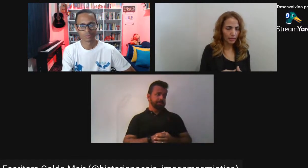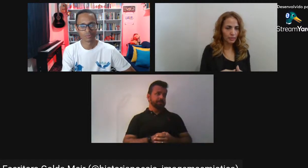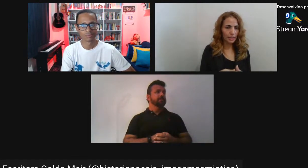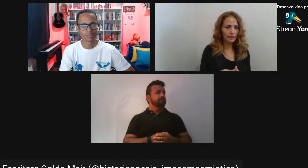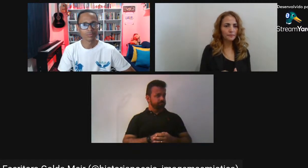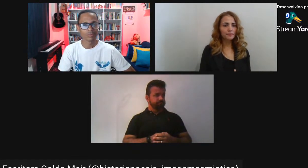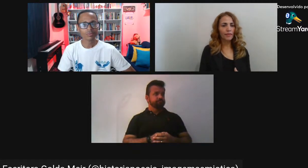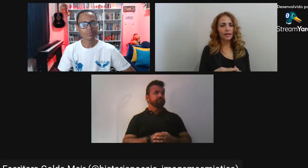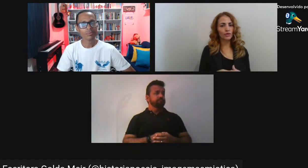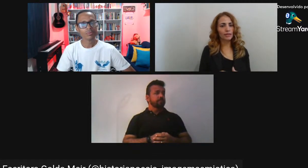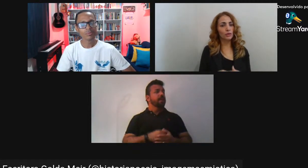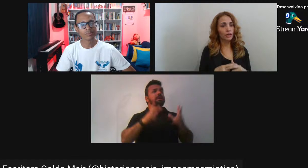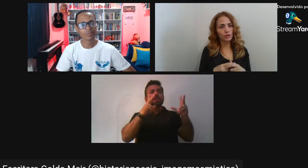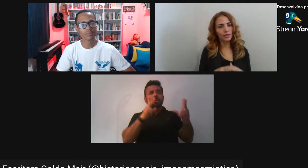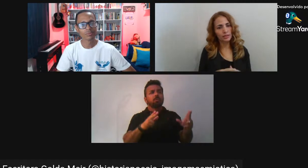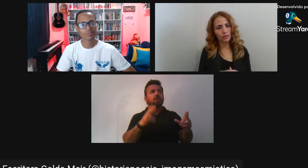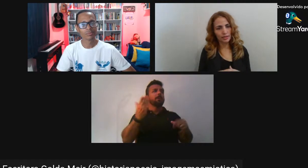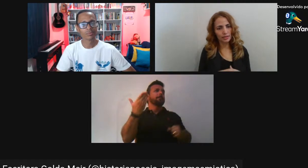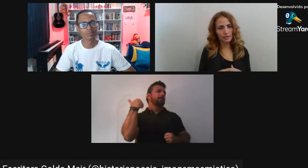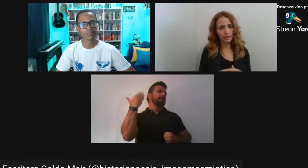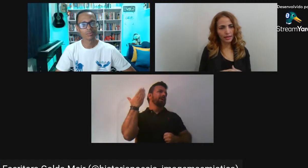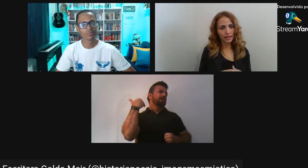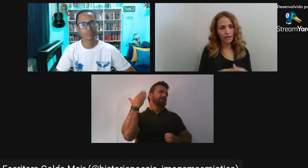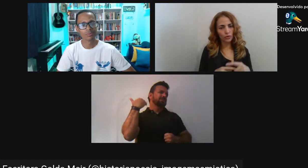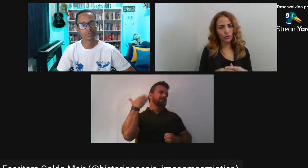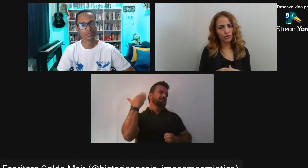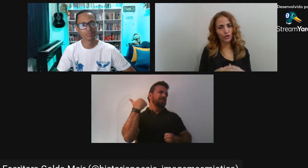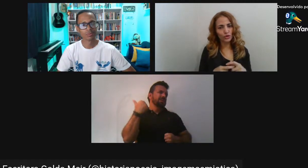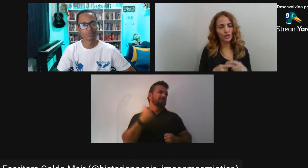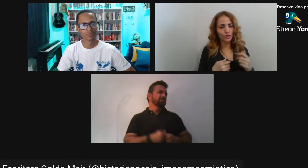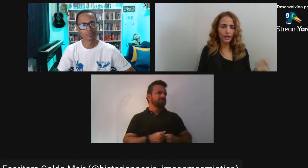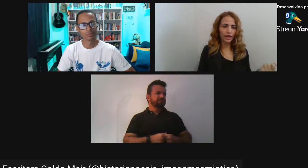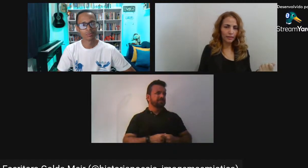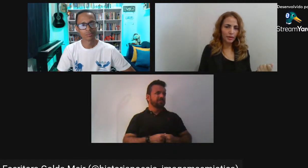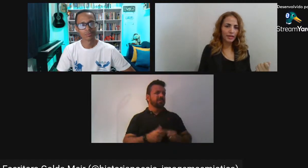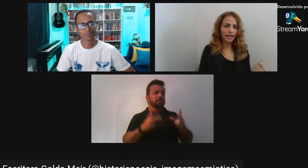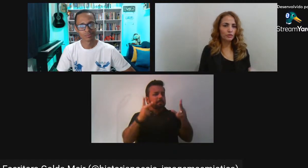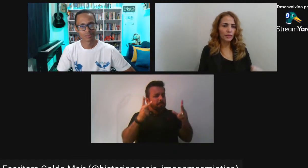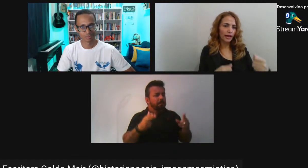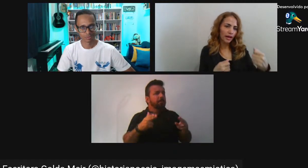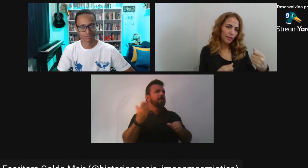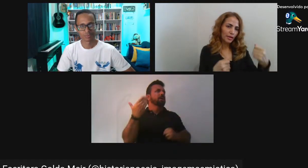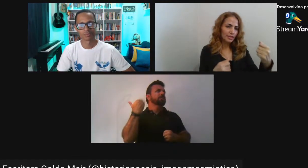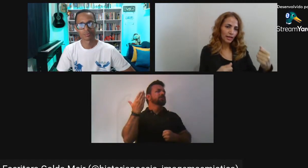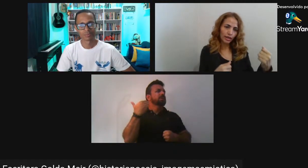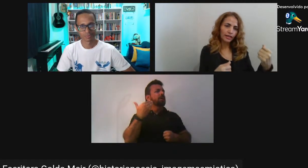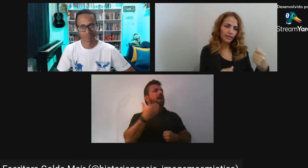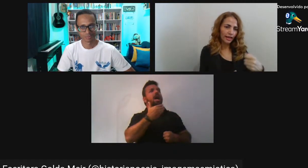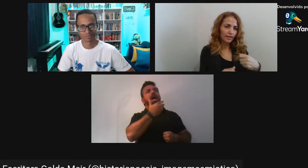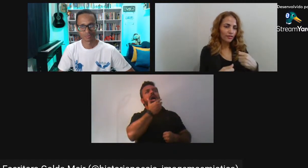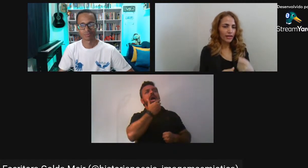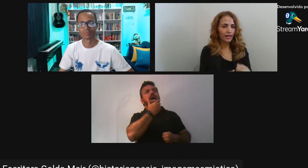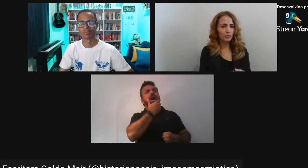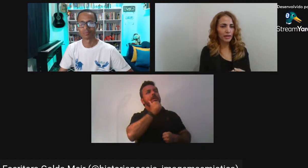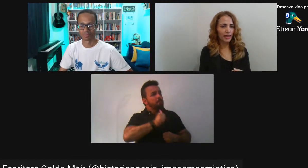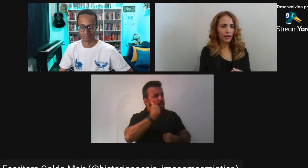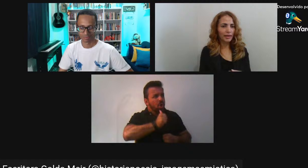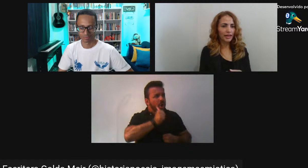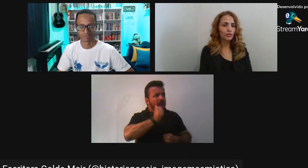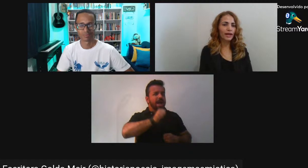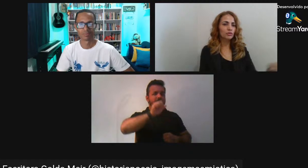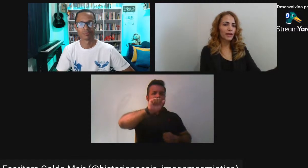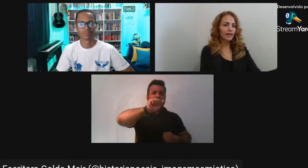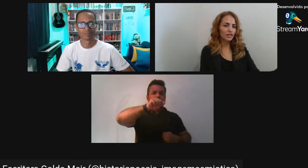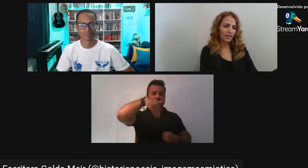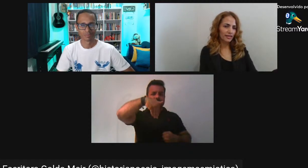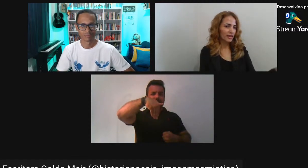dada pela ama A educação era uma educação racista O senhorzinho Que era amamentado pela ama Abraçado, acarinhado Afagado pela ama